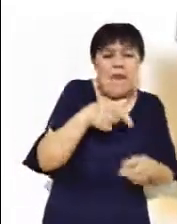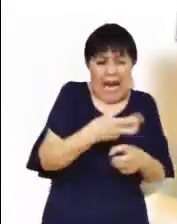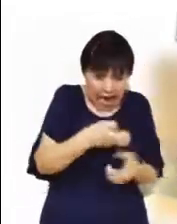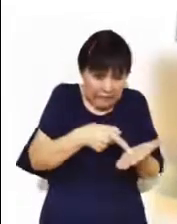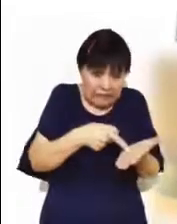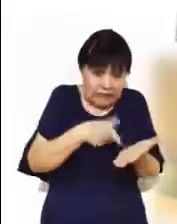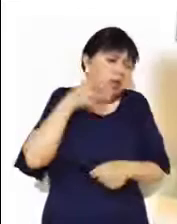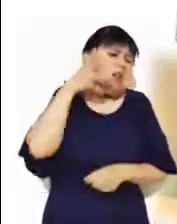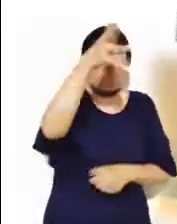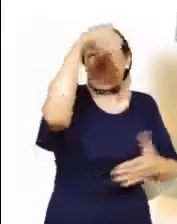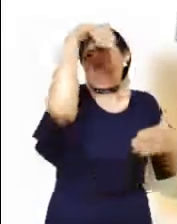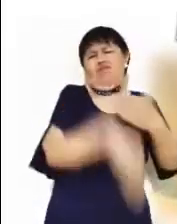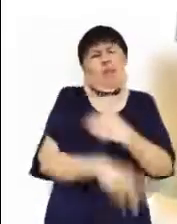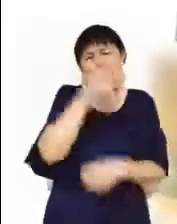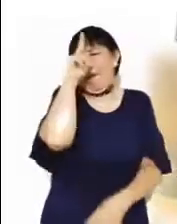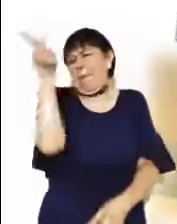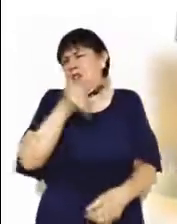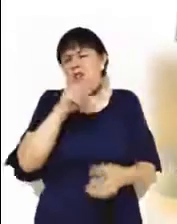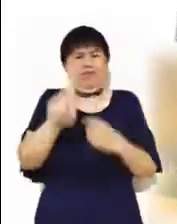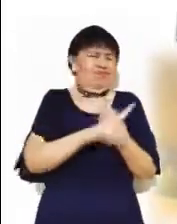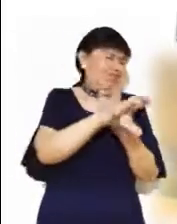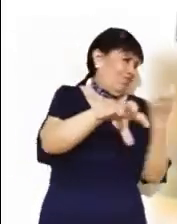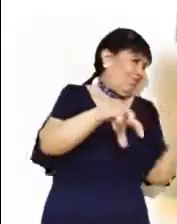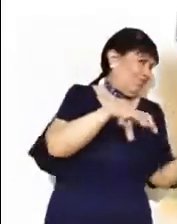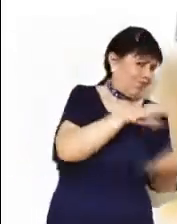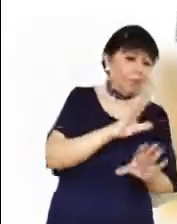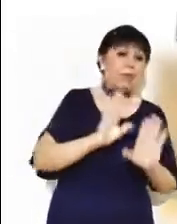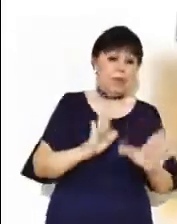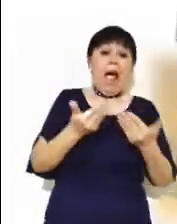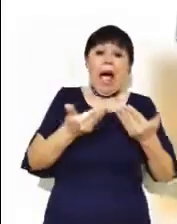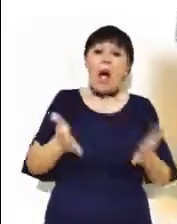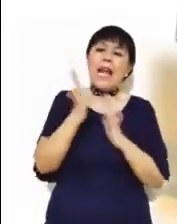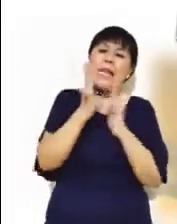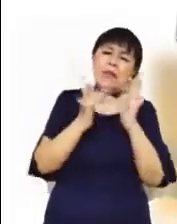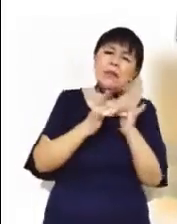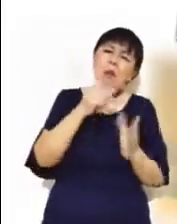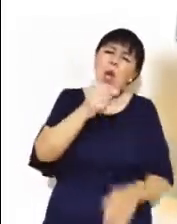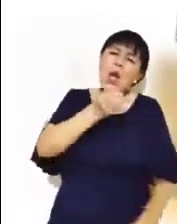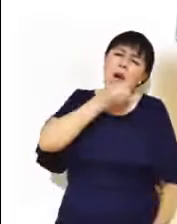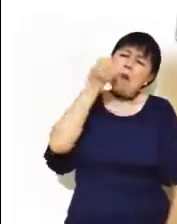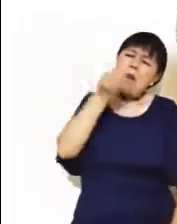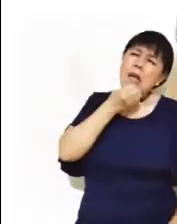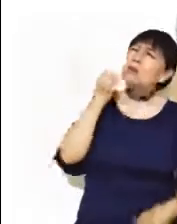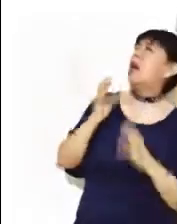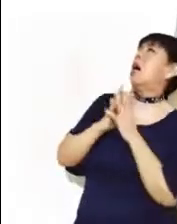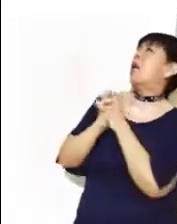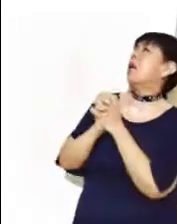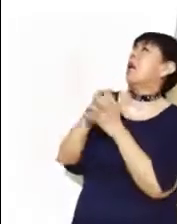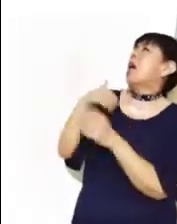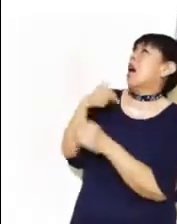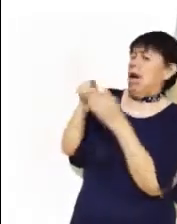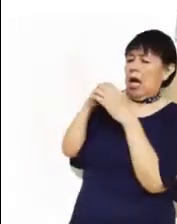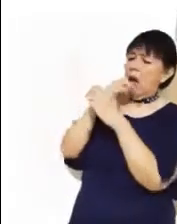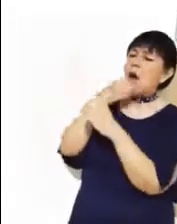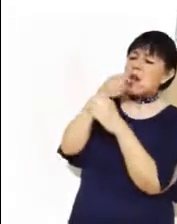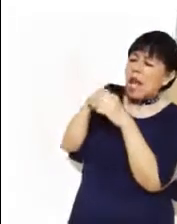fracasos y a situaciones terribles. Hoy Cristo en su oración pide al Padre que todos seamos uno